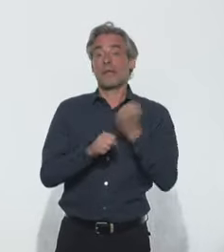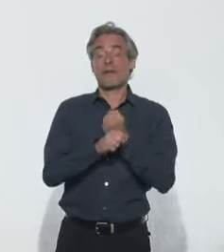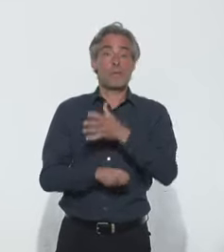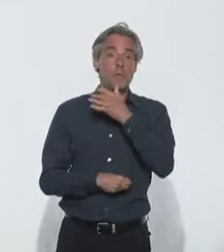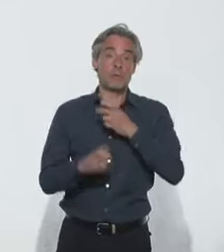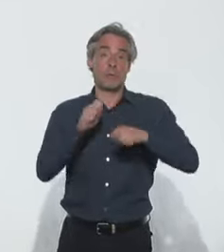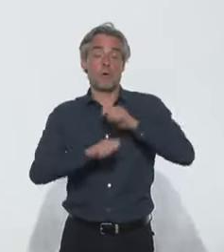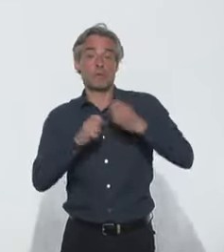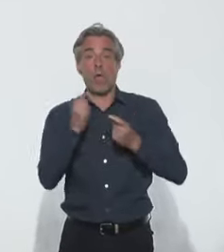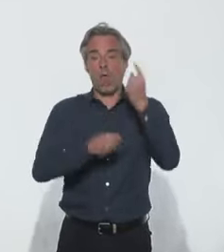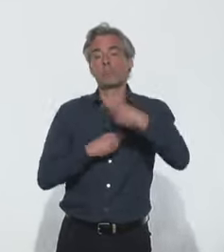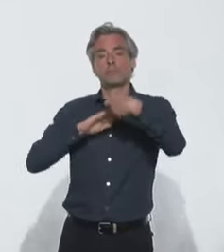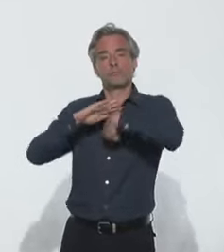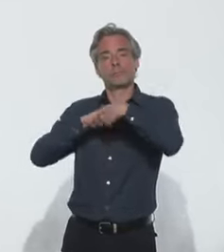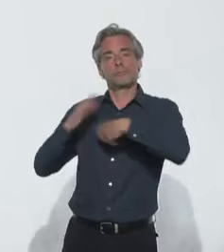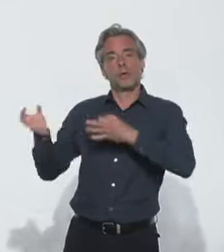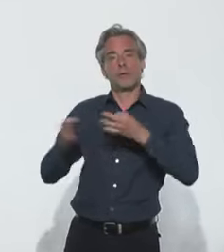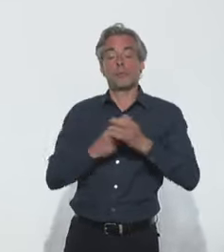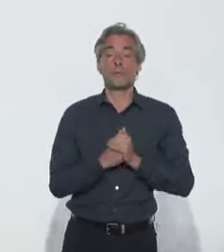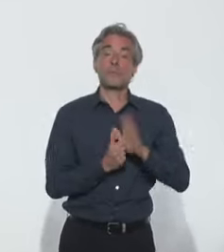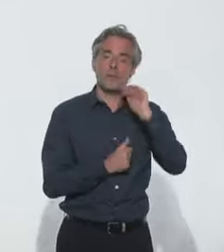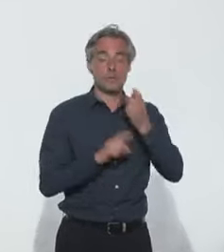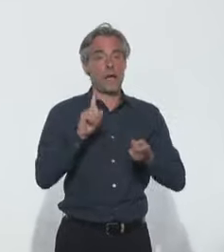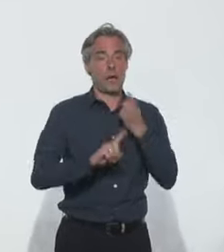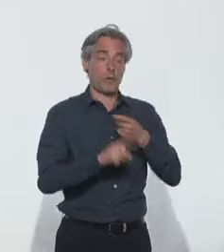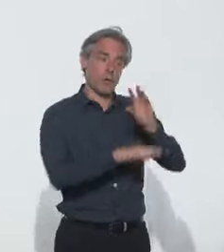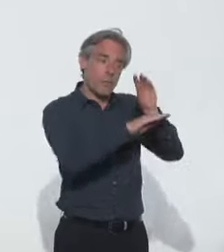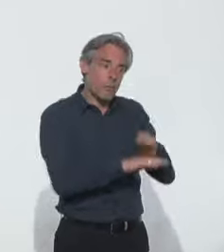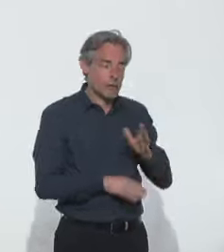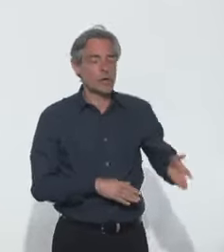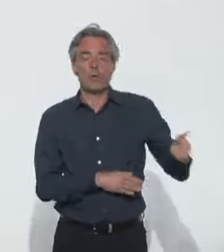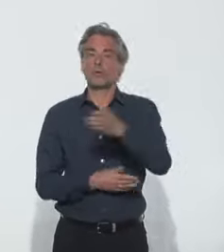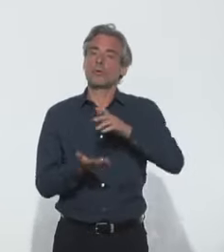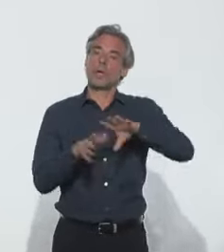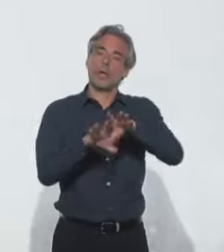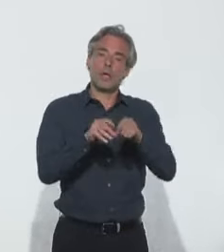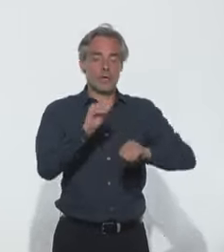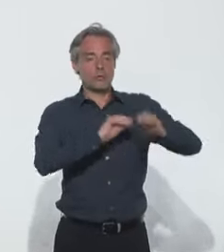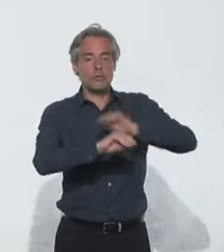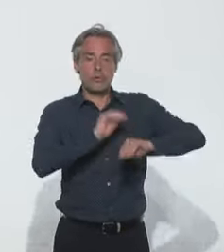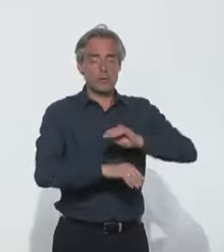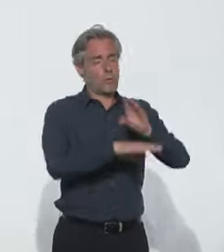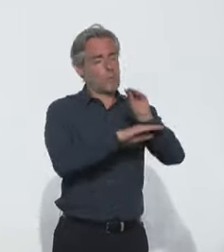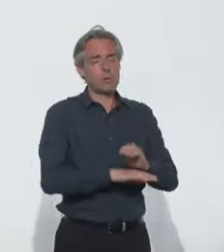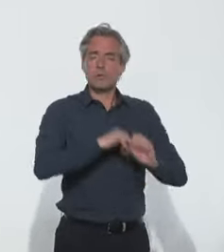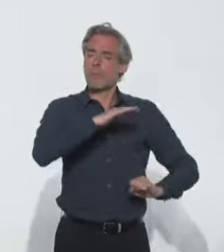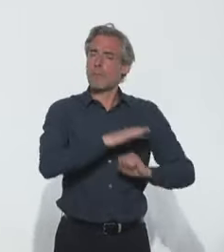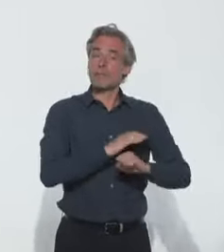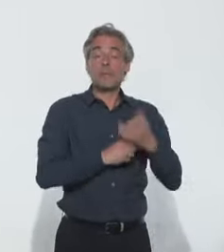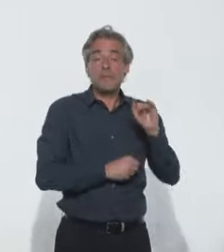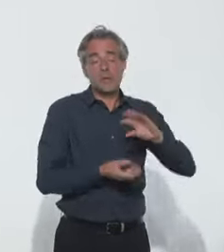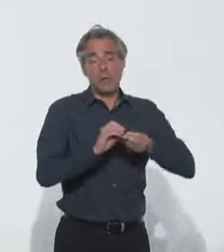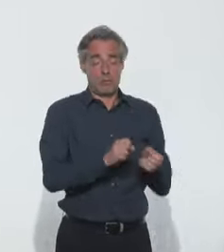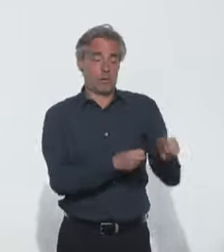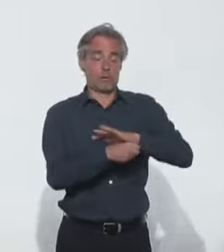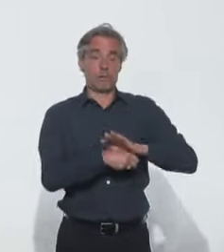temporaire ou permanente. Il est indispensable de garantir à tous nos soignants la protection maximale en cas de contamination.